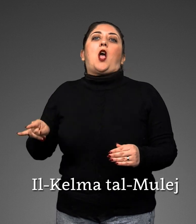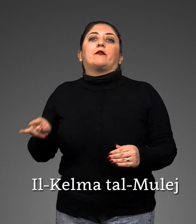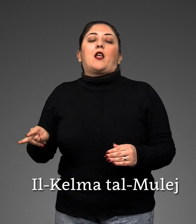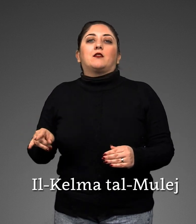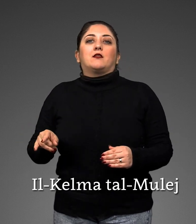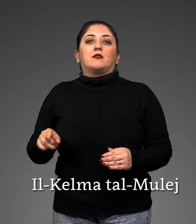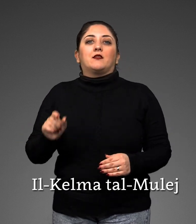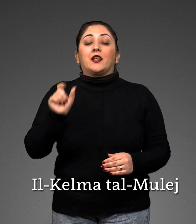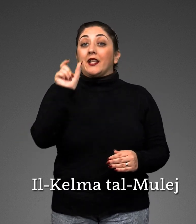Jikramat al-mulej.